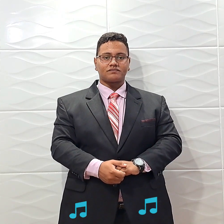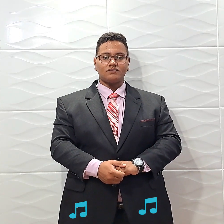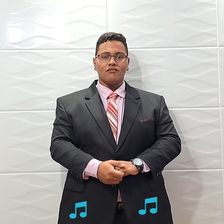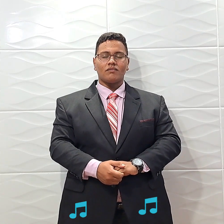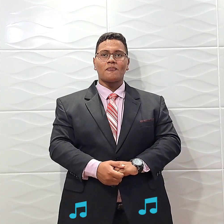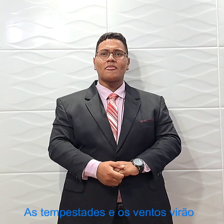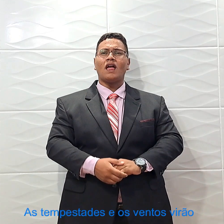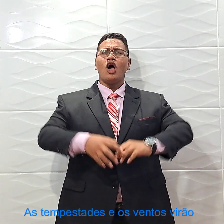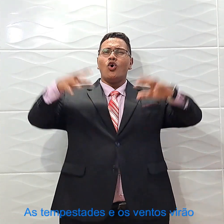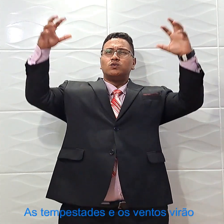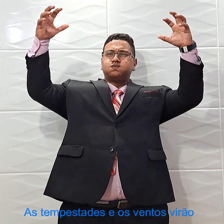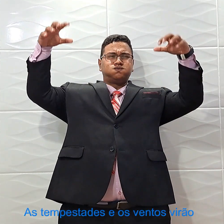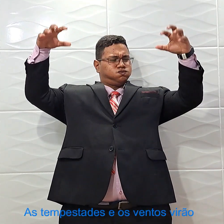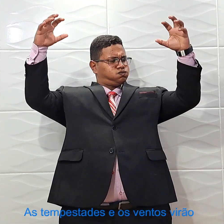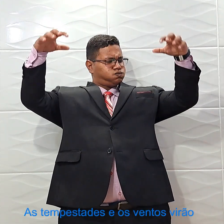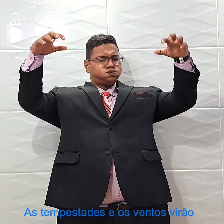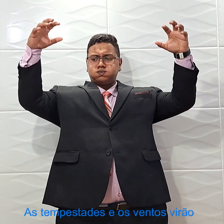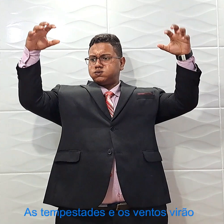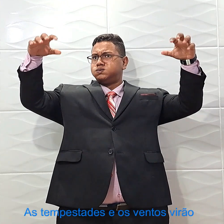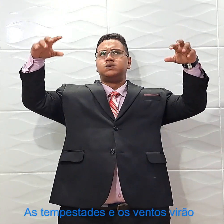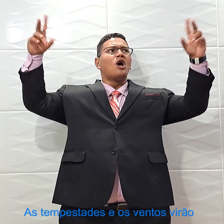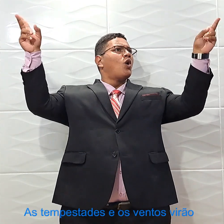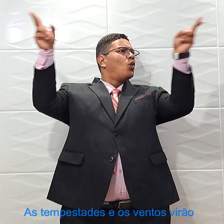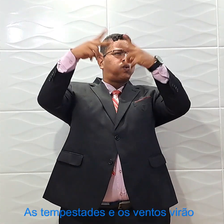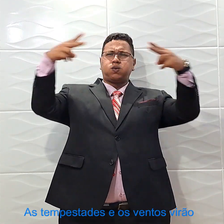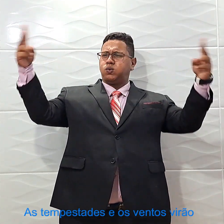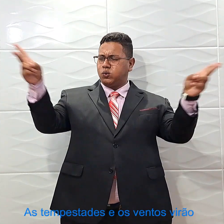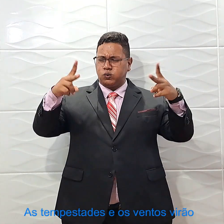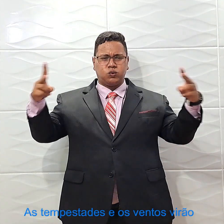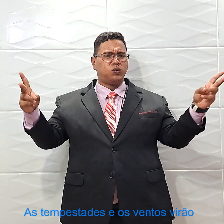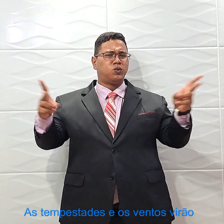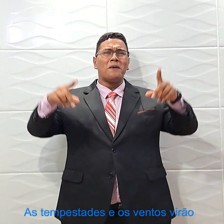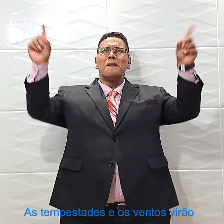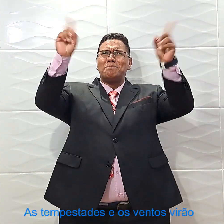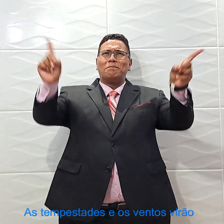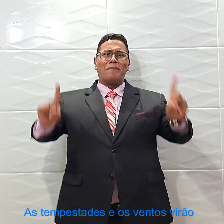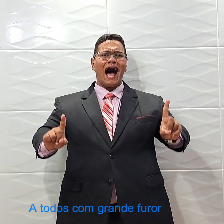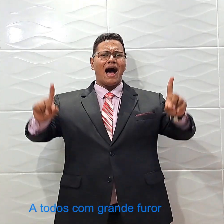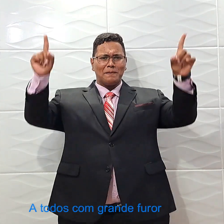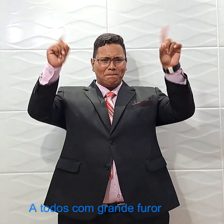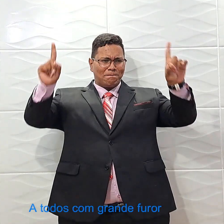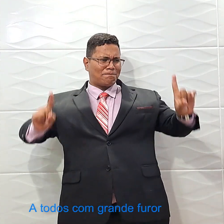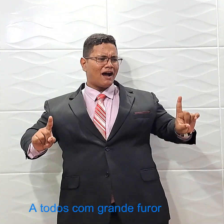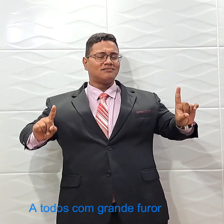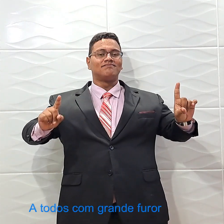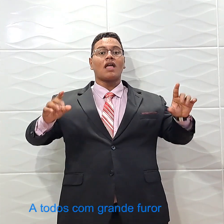As tempestades e os ventos virão a todos com